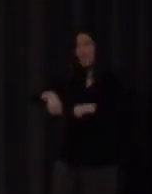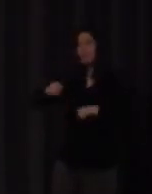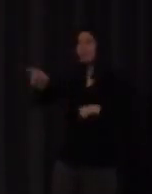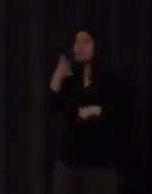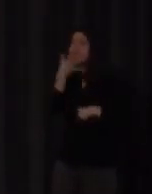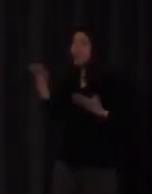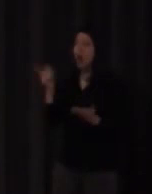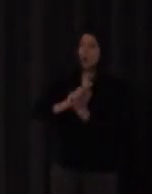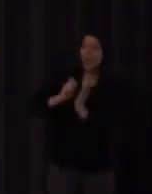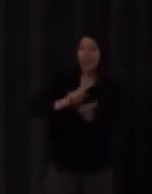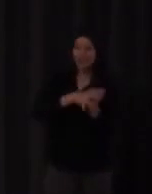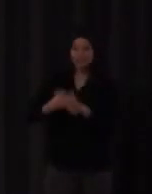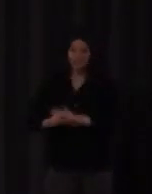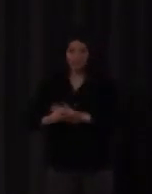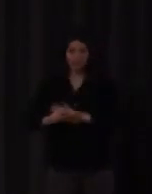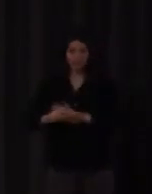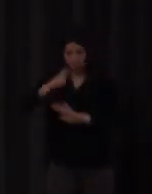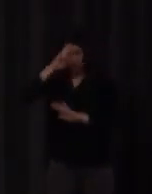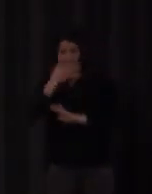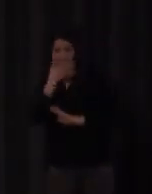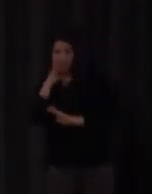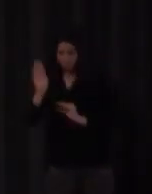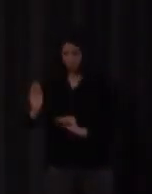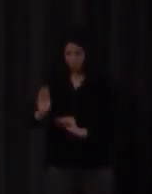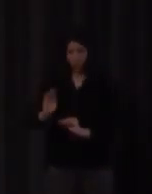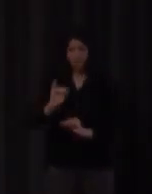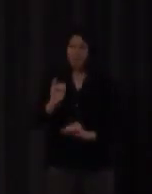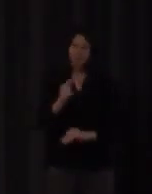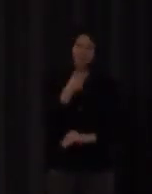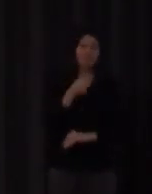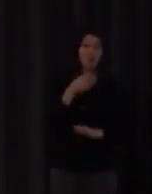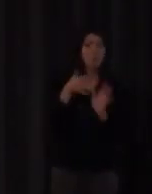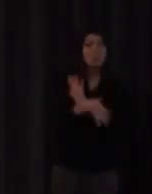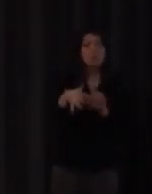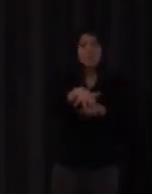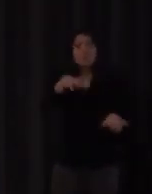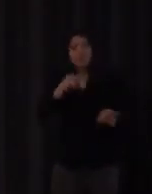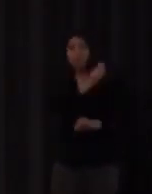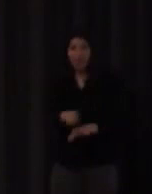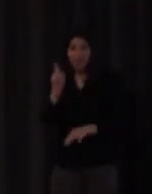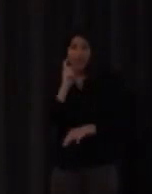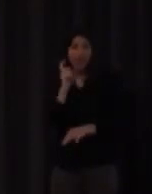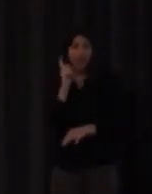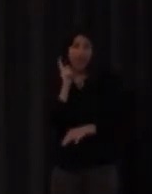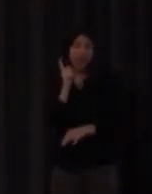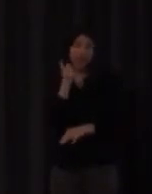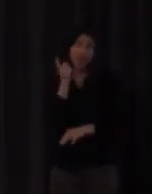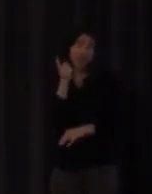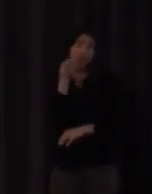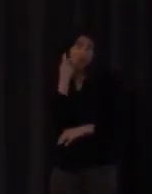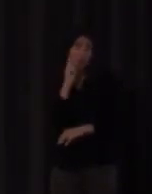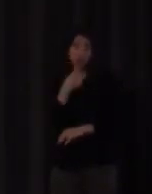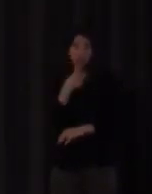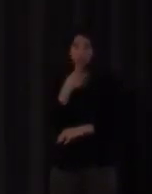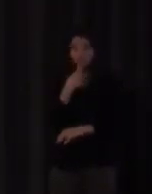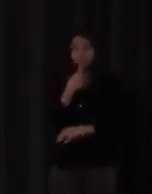ver como la mayor parte de los alumnos incluso se cabrean porque dicen a ver a mí me pasa con el mío por ejemplo mi